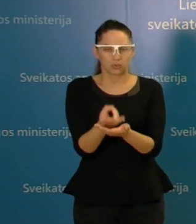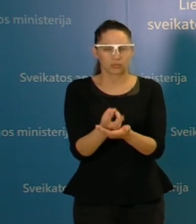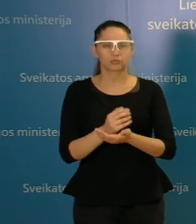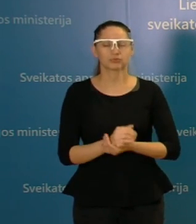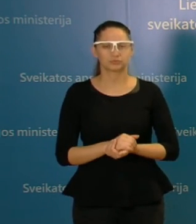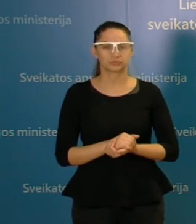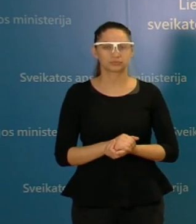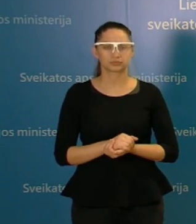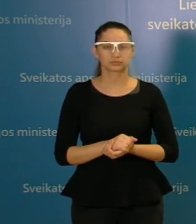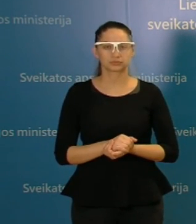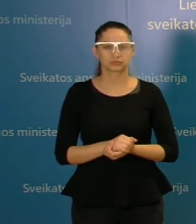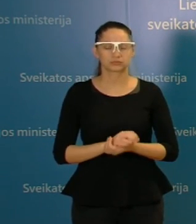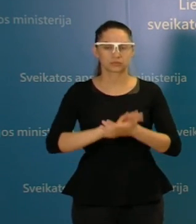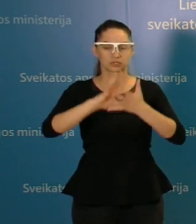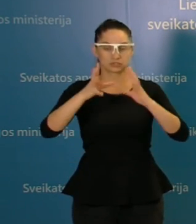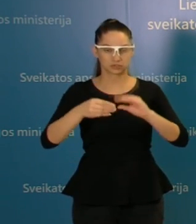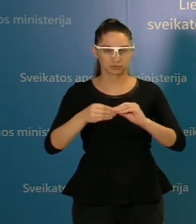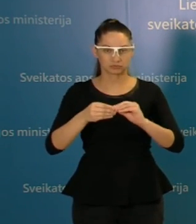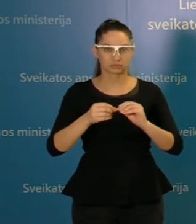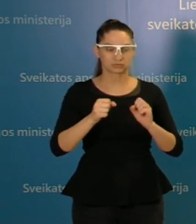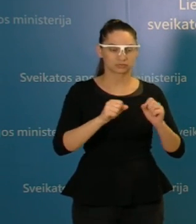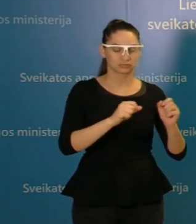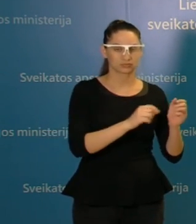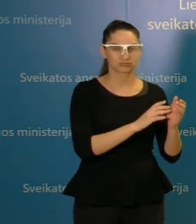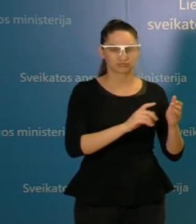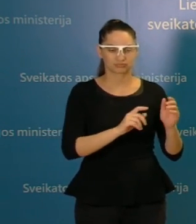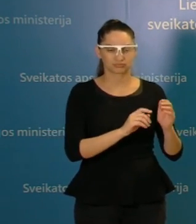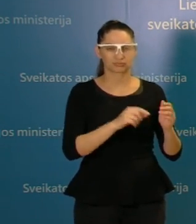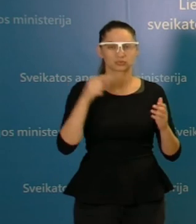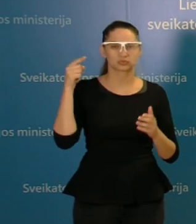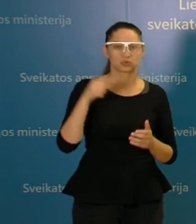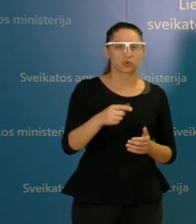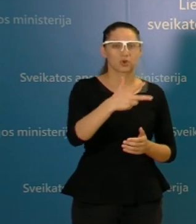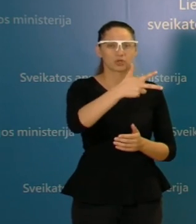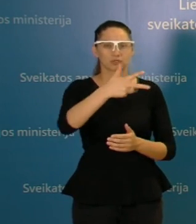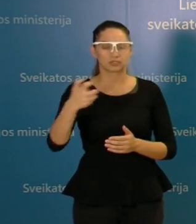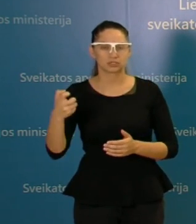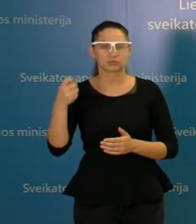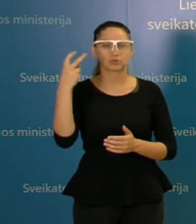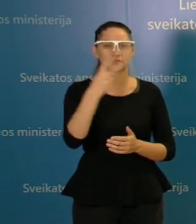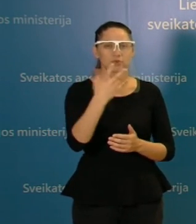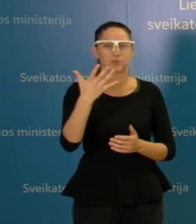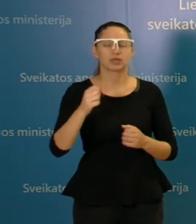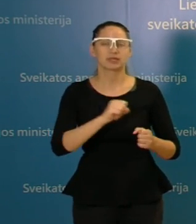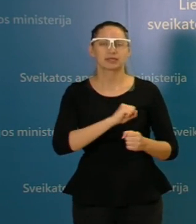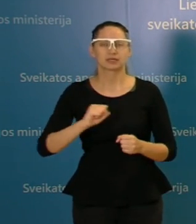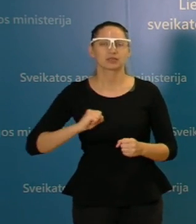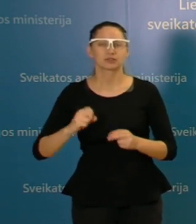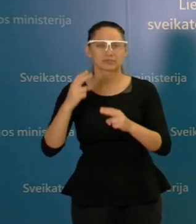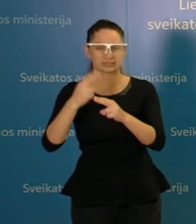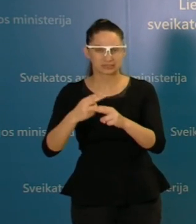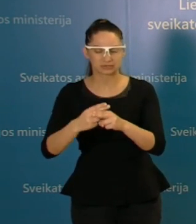Iš viso nuo pandemijos pradžios jau yra sirgusių medikų 1325 ir šiandien